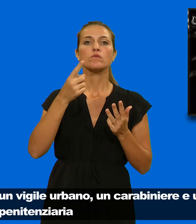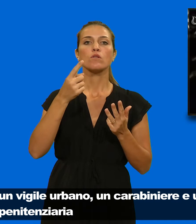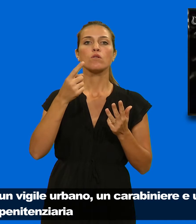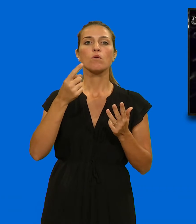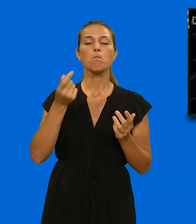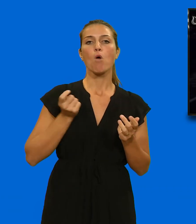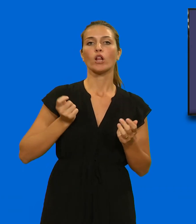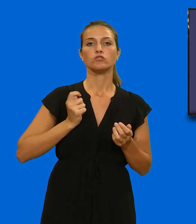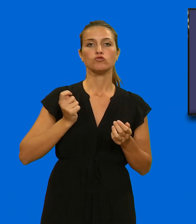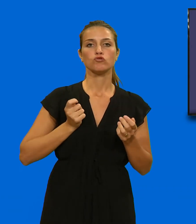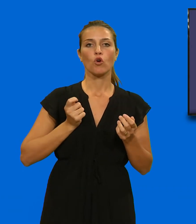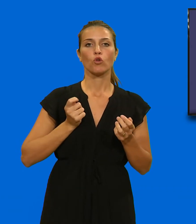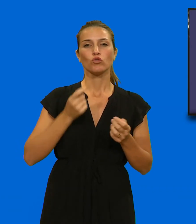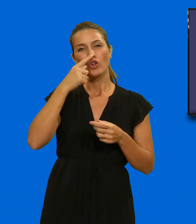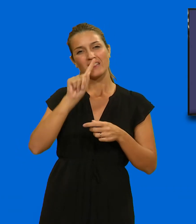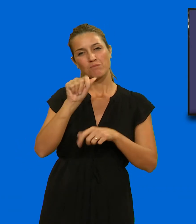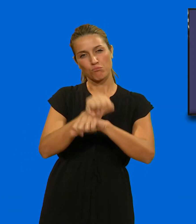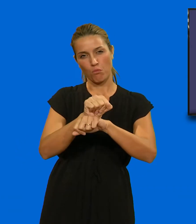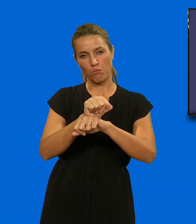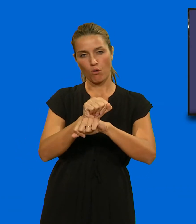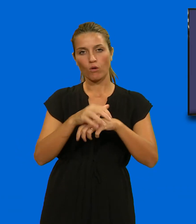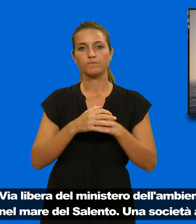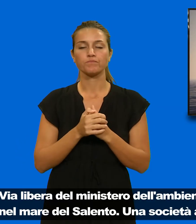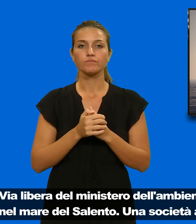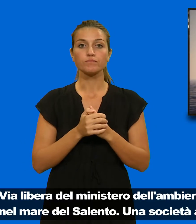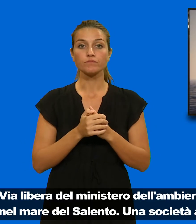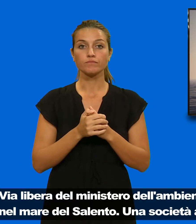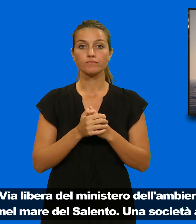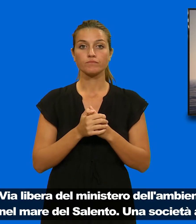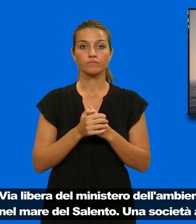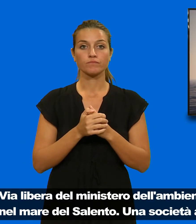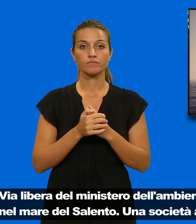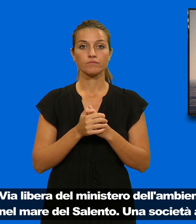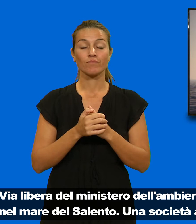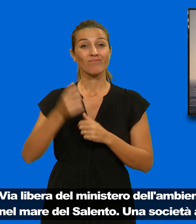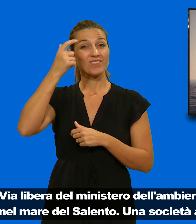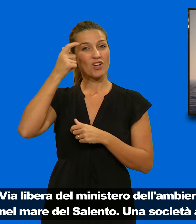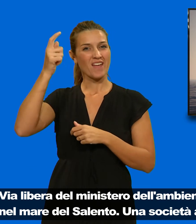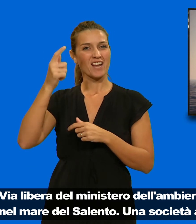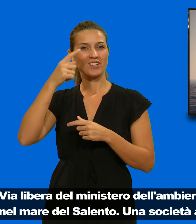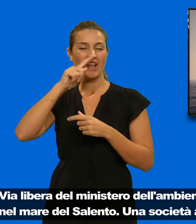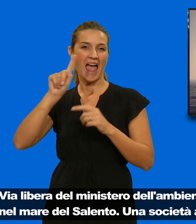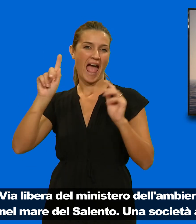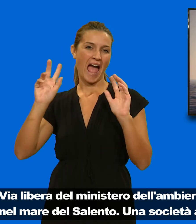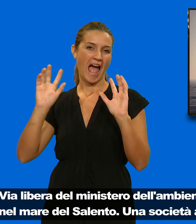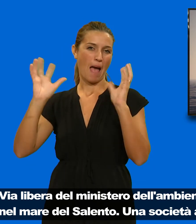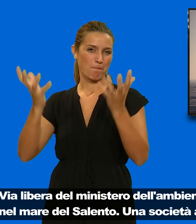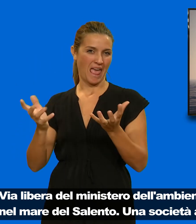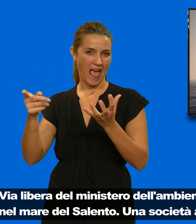penitenziaria. Via libera del Ministero dell'Ambiente alle ricerche di petrolio